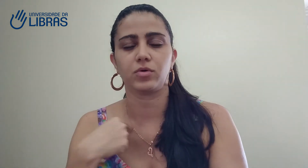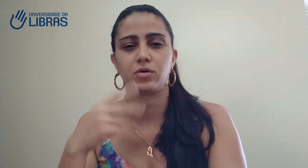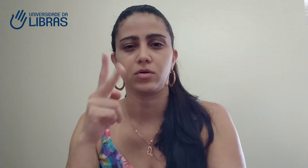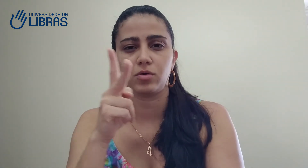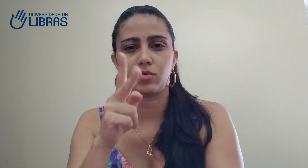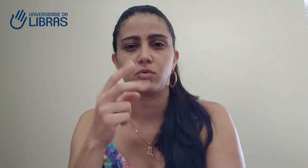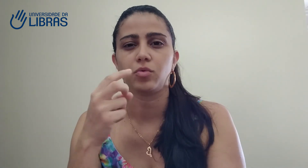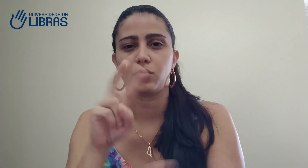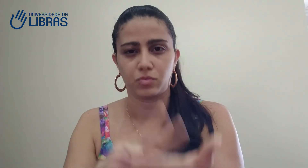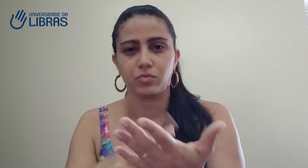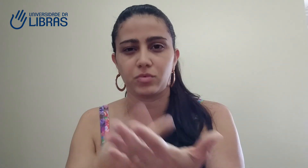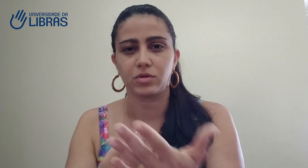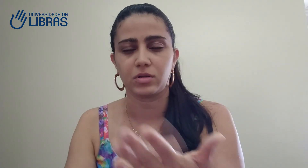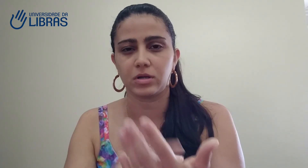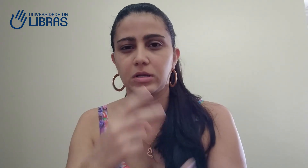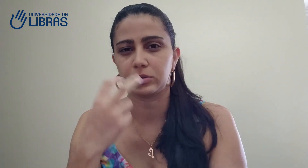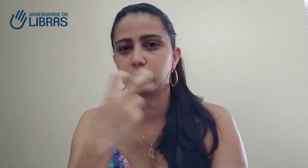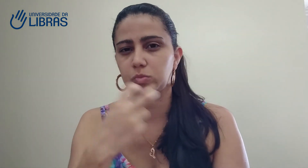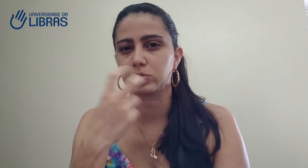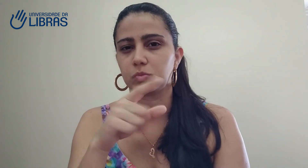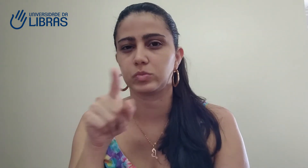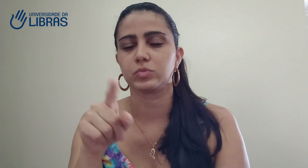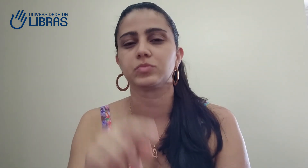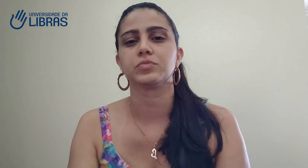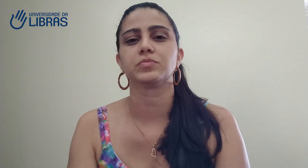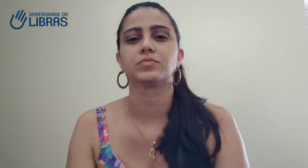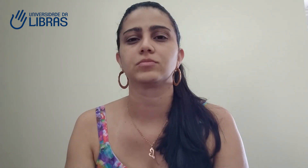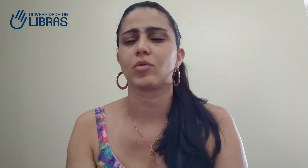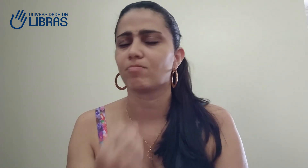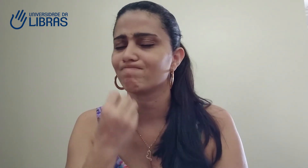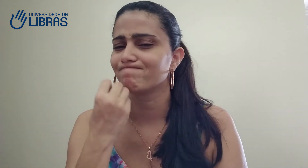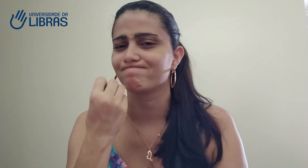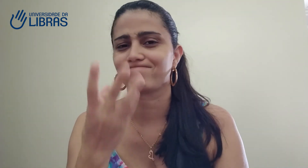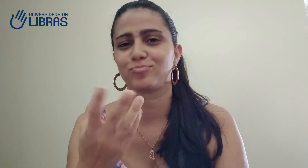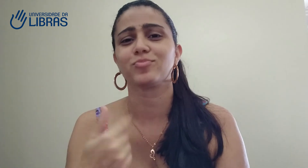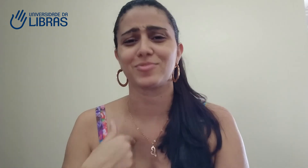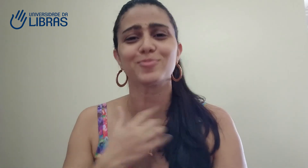ao ponto de ouvir um vídeo e traduzir.